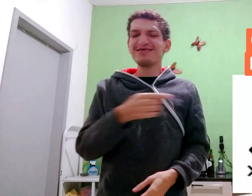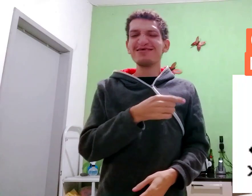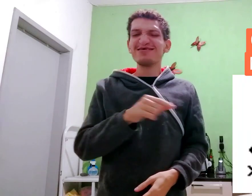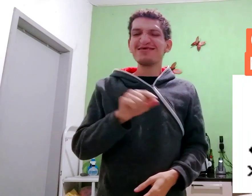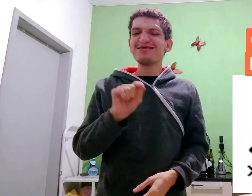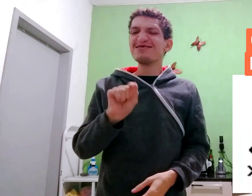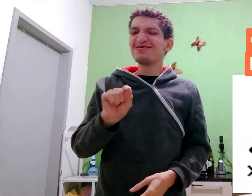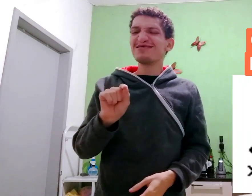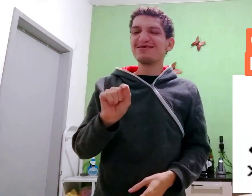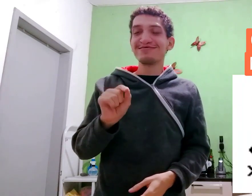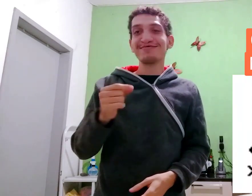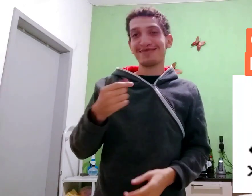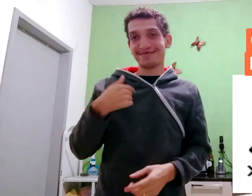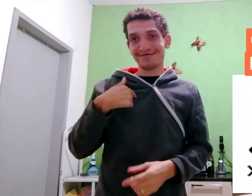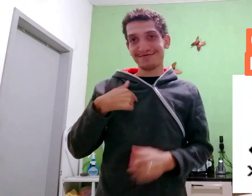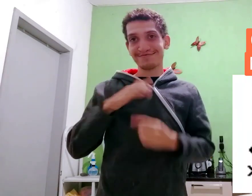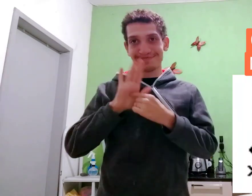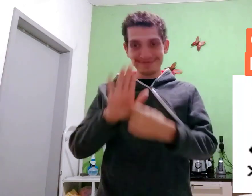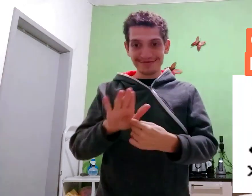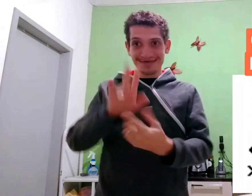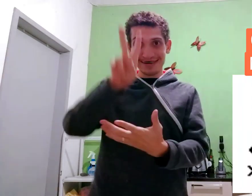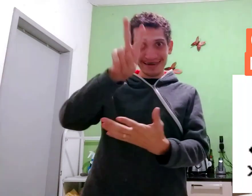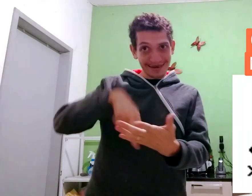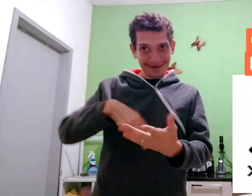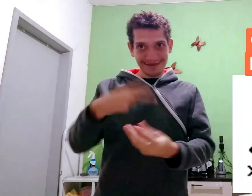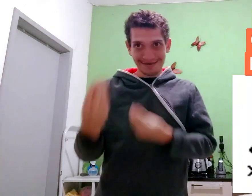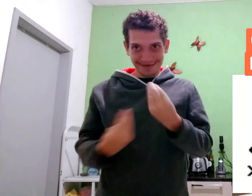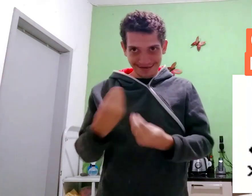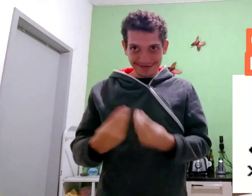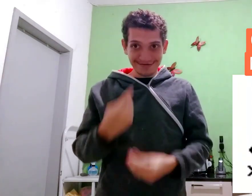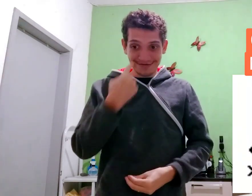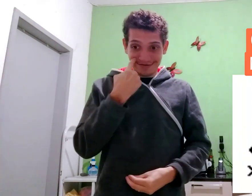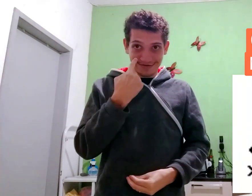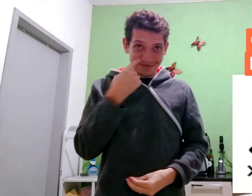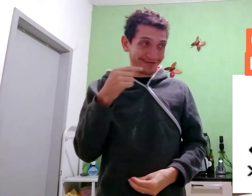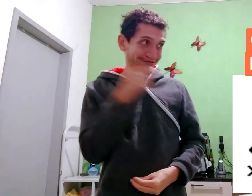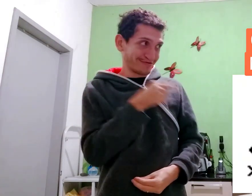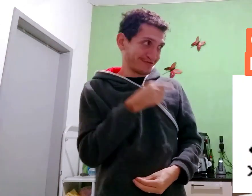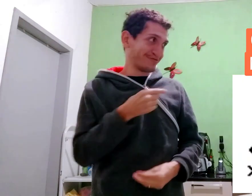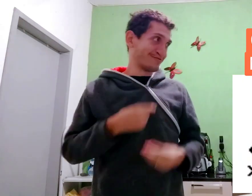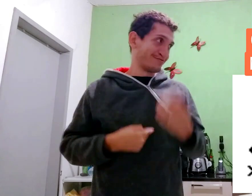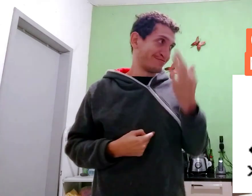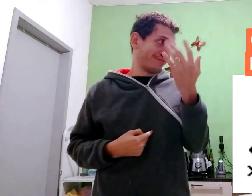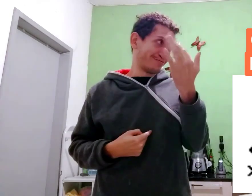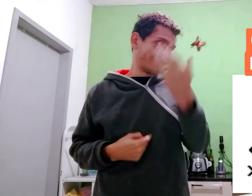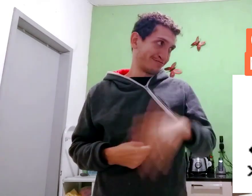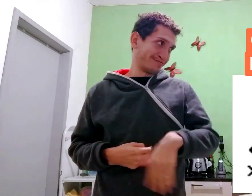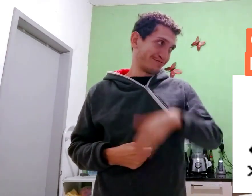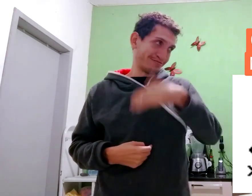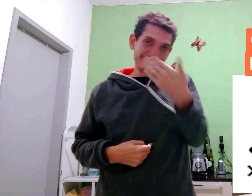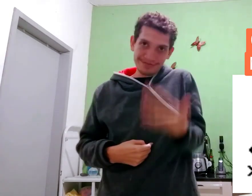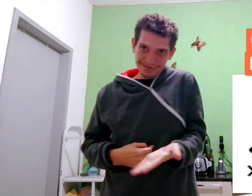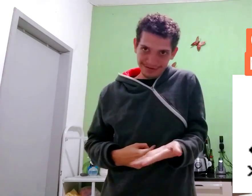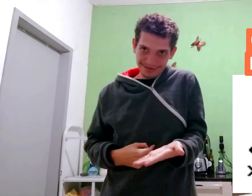Então, isso daqui eu vou mostrar-lhes como. Olha, essa mão